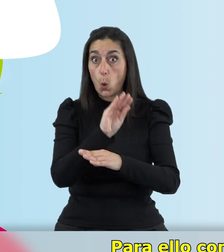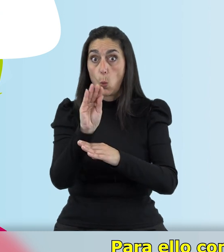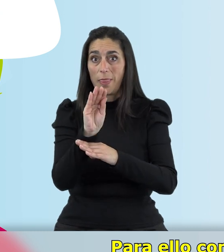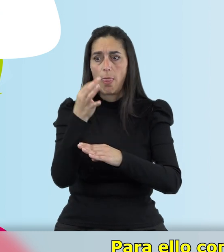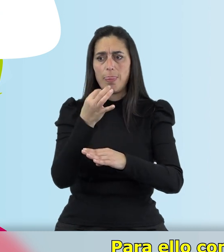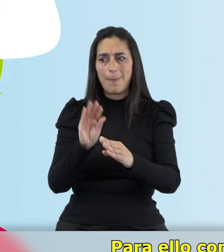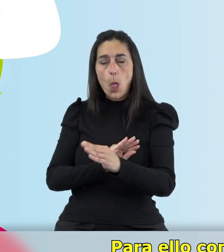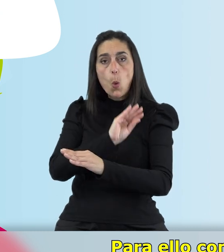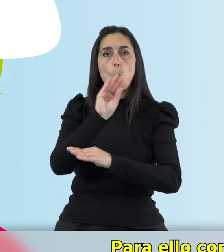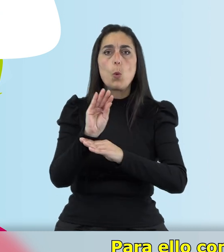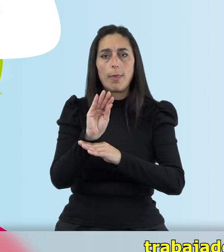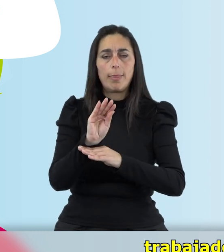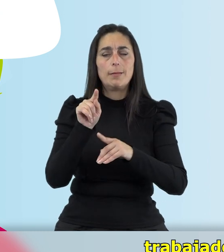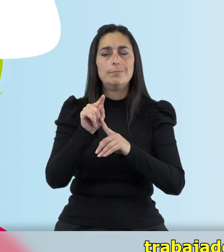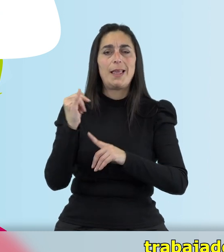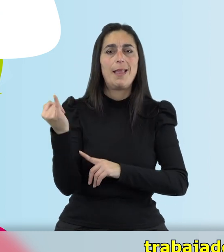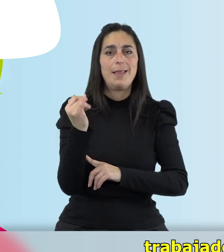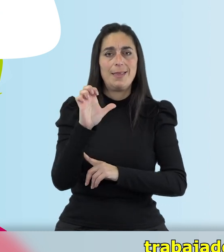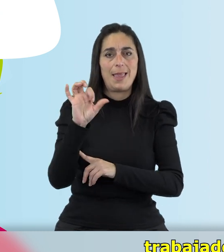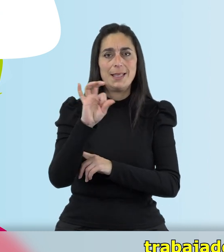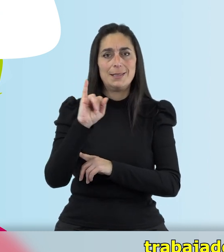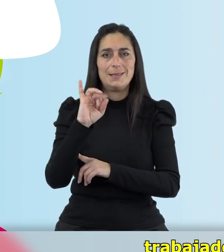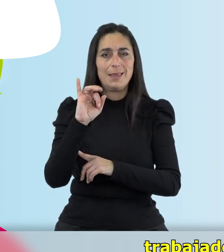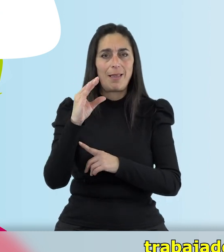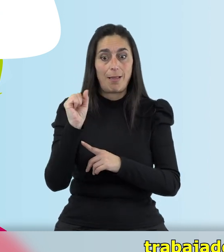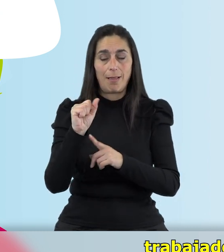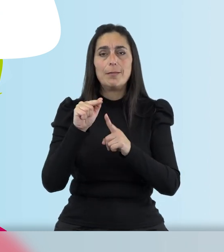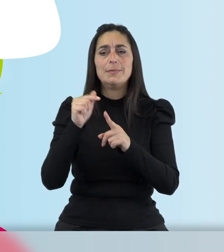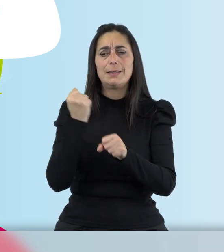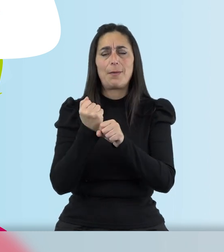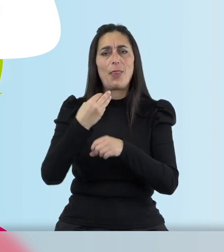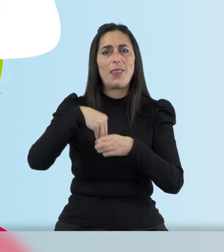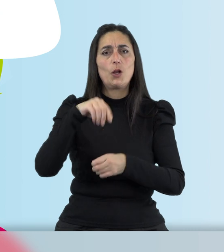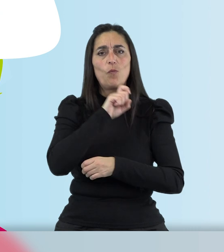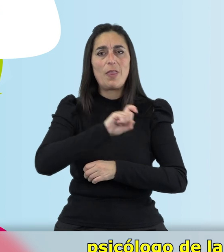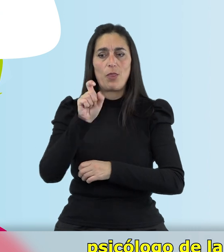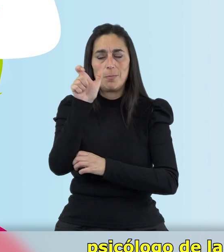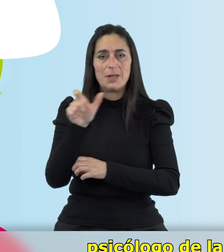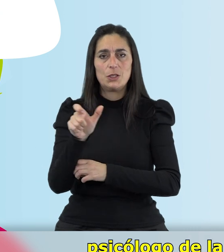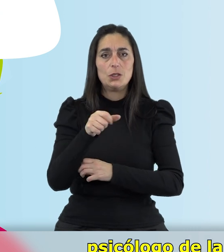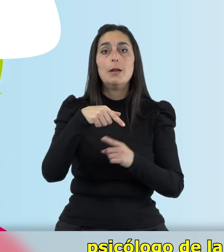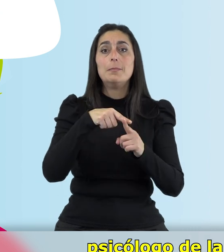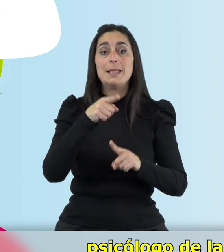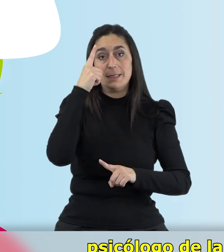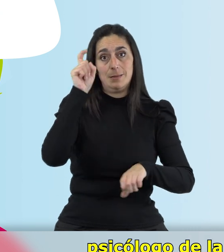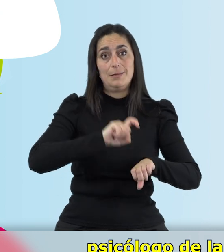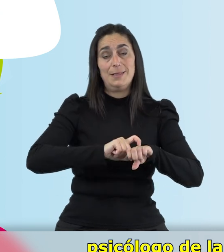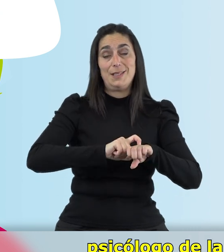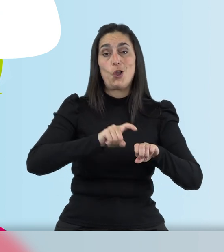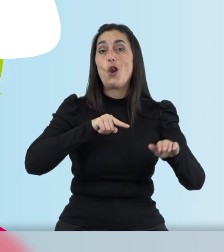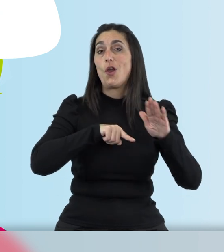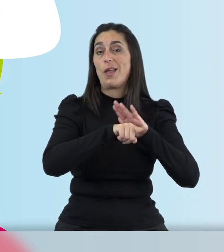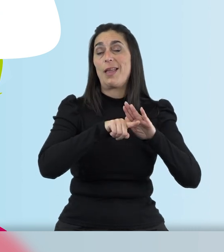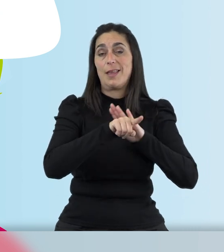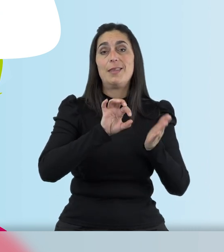contamos con Jessica Zarzosa, trabajadora de la Fundación Personas, con Manolo Andrés, psicólogo de la Gerencia de Servicios